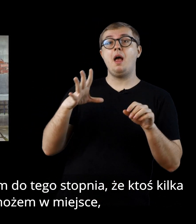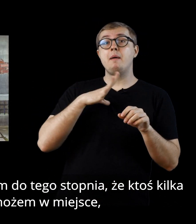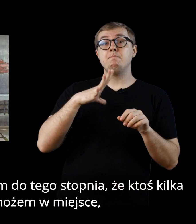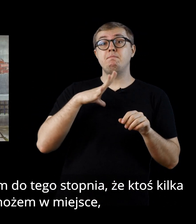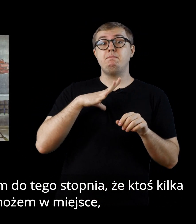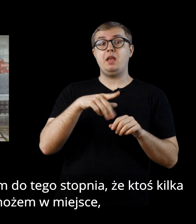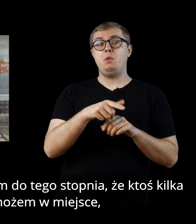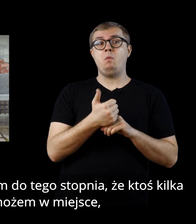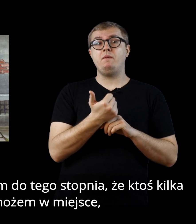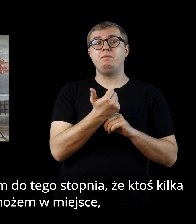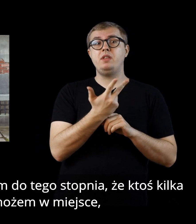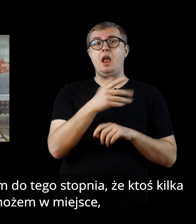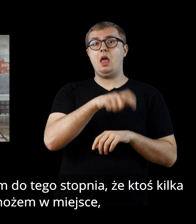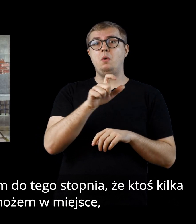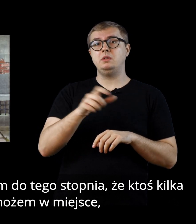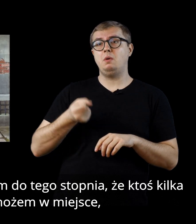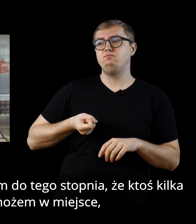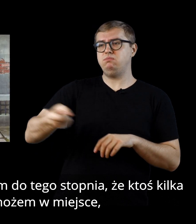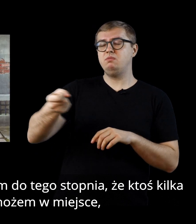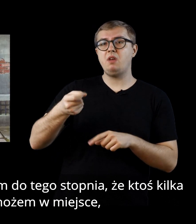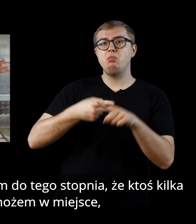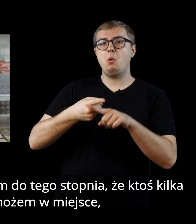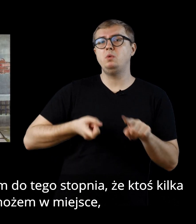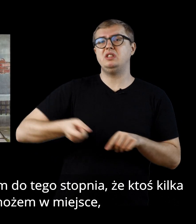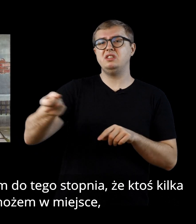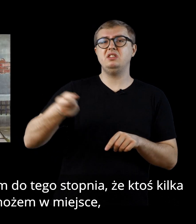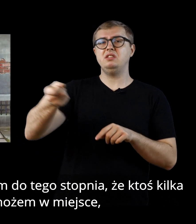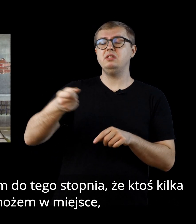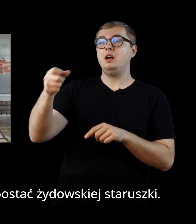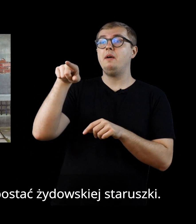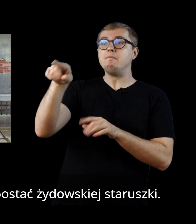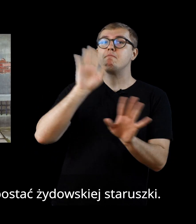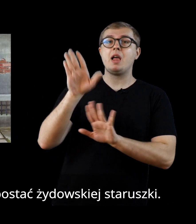że ktoś kilka razy dźgnął nożem w miejsce, gdzie znajdowała się postać żydowskiej staruszki.